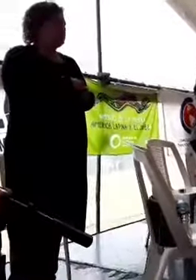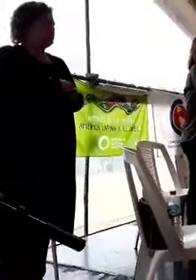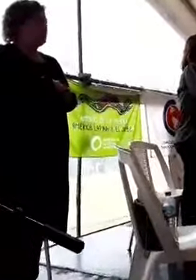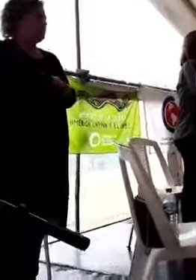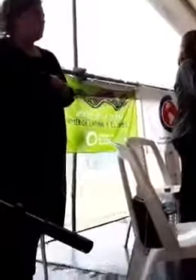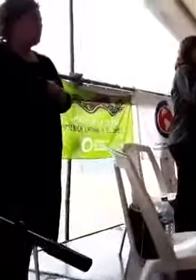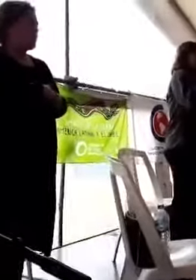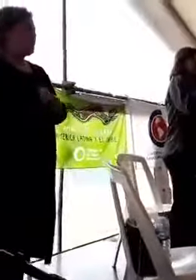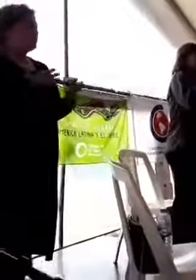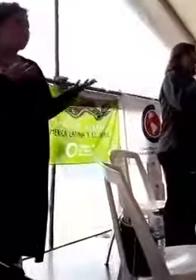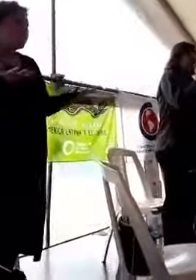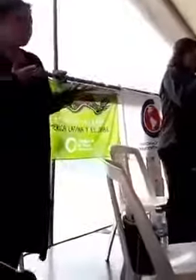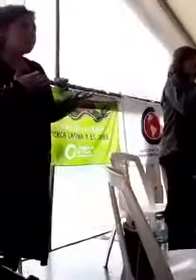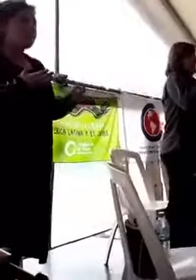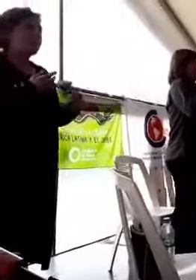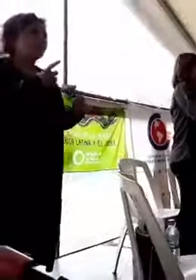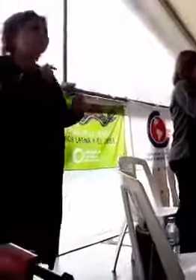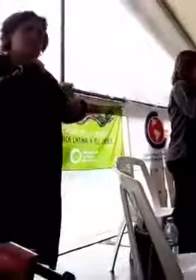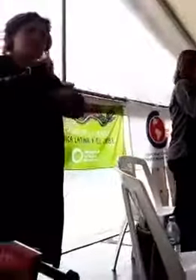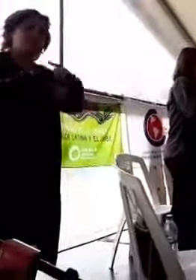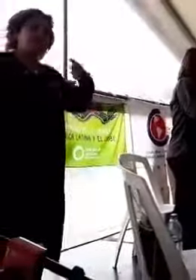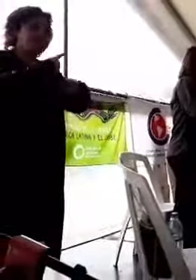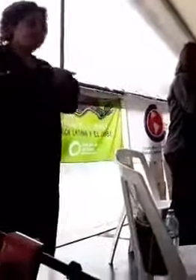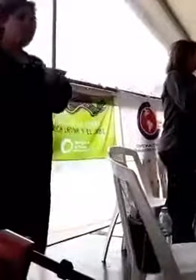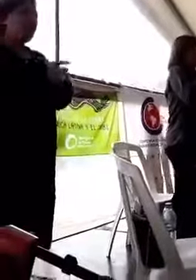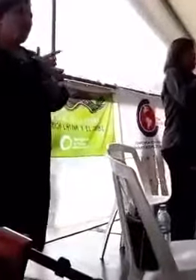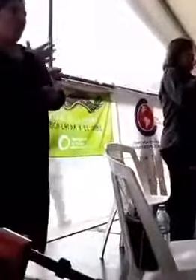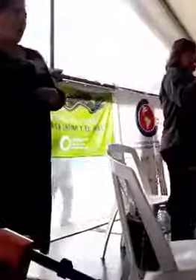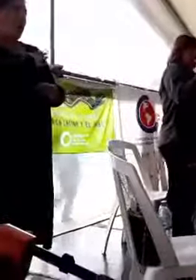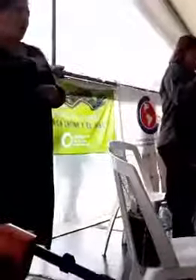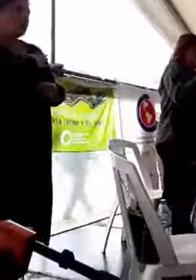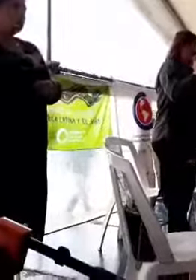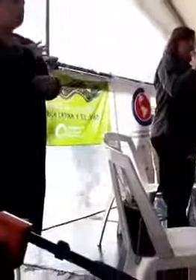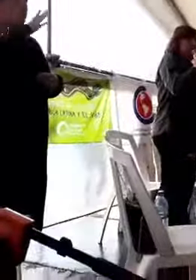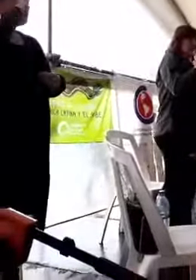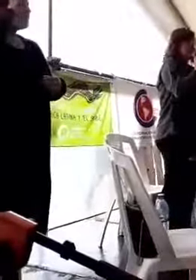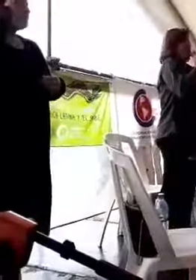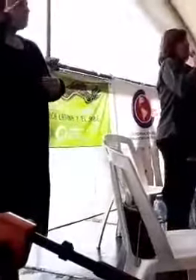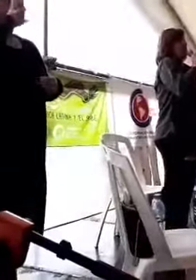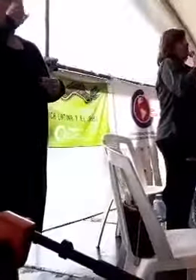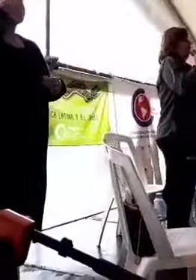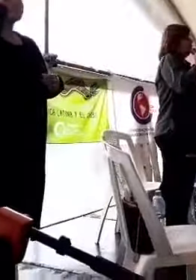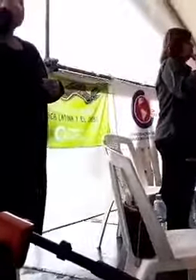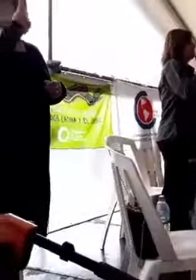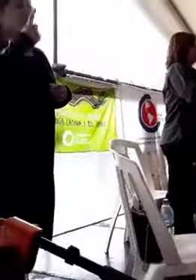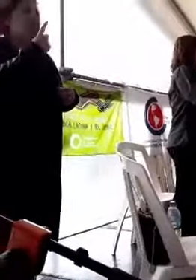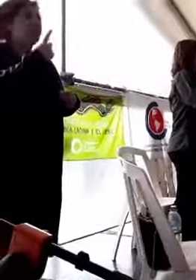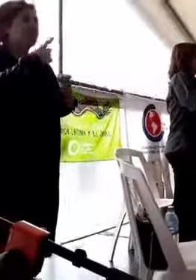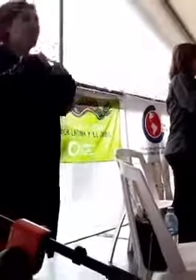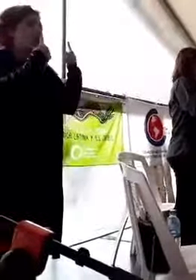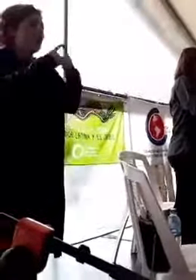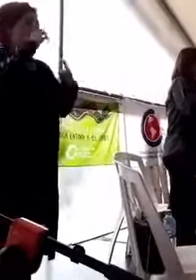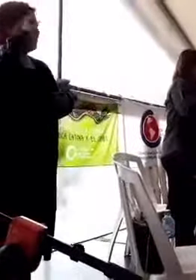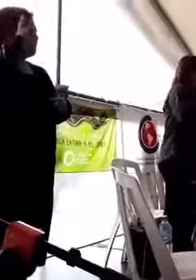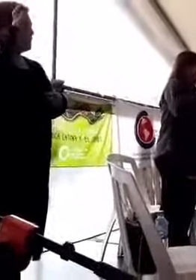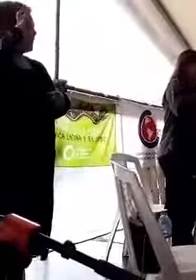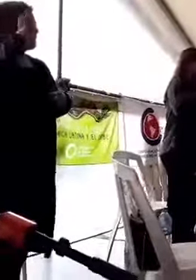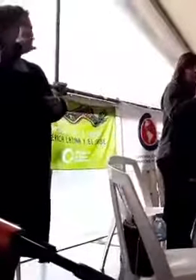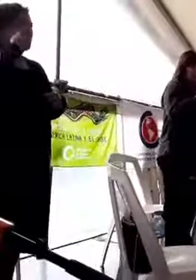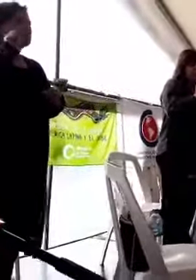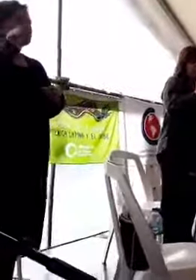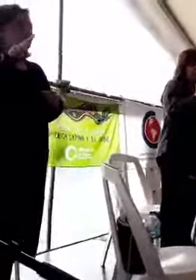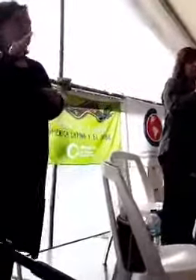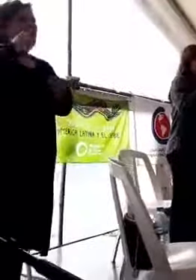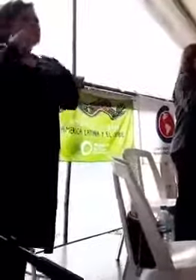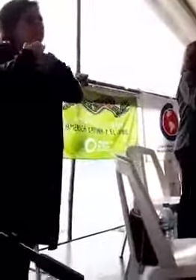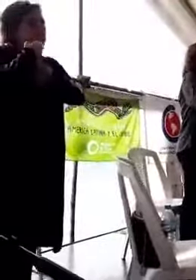e que segue em nosso coração, em nossa memória, principalmente em nossa memória, por suas